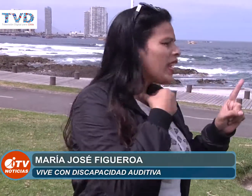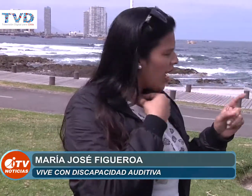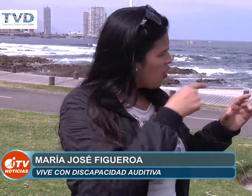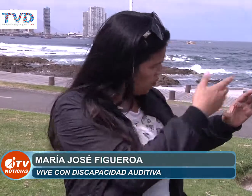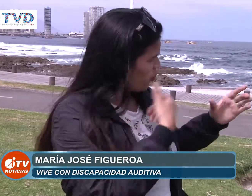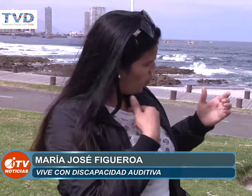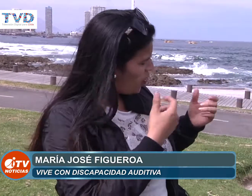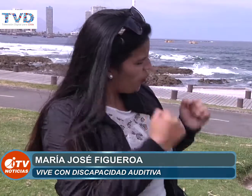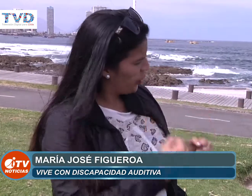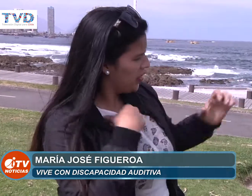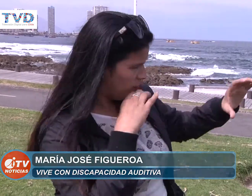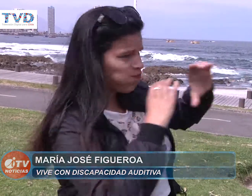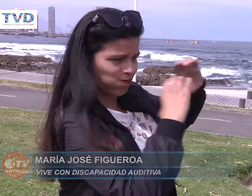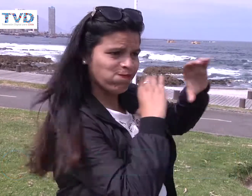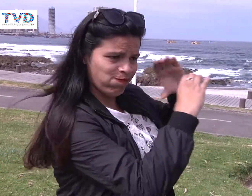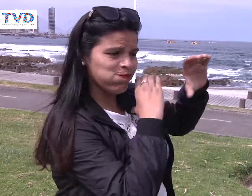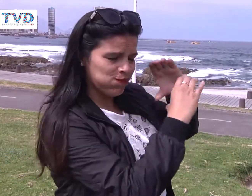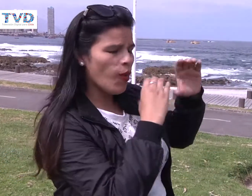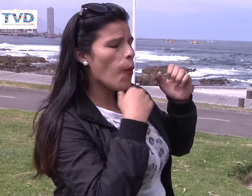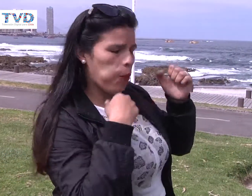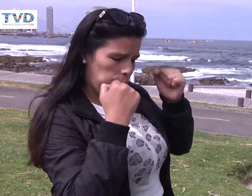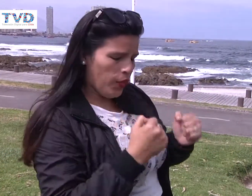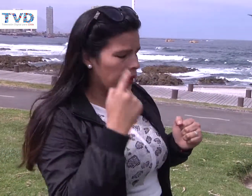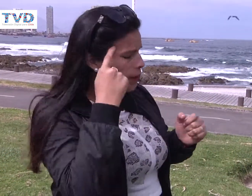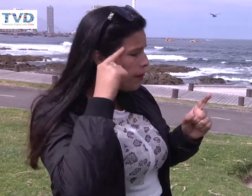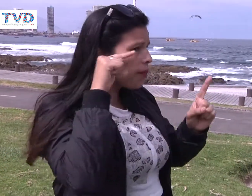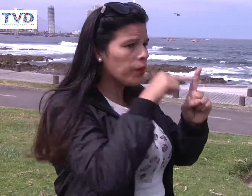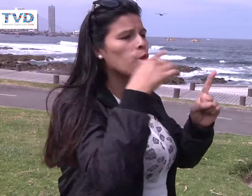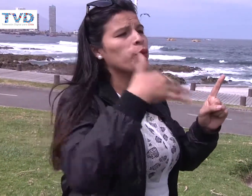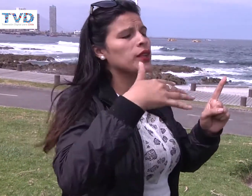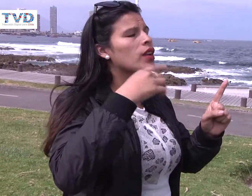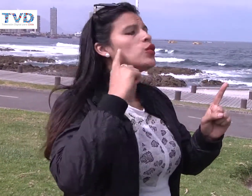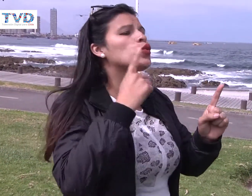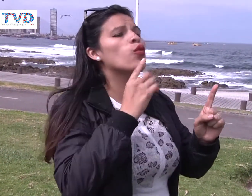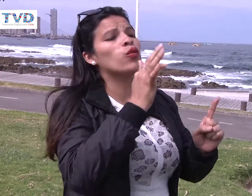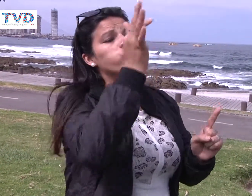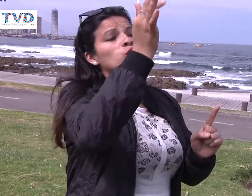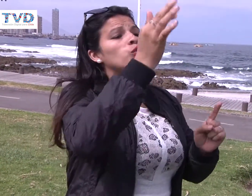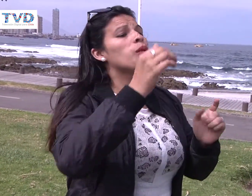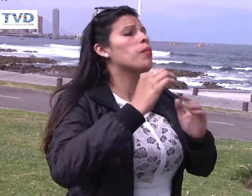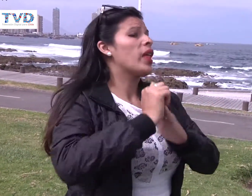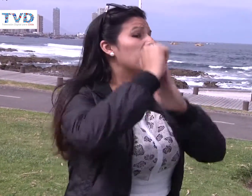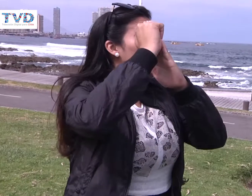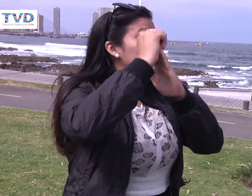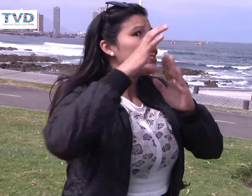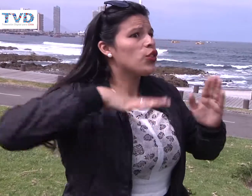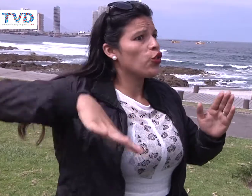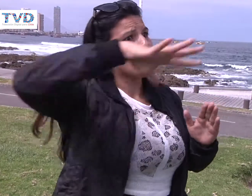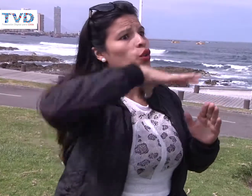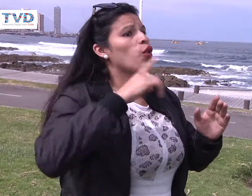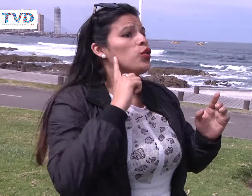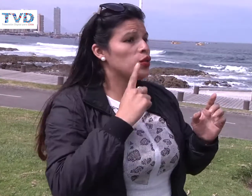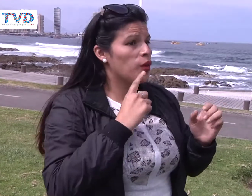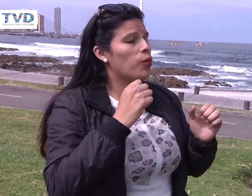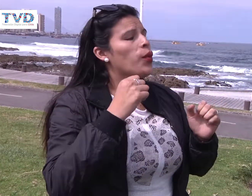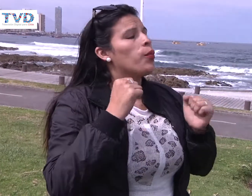tener una igualdad, por acercarnos, que podemos comunicarnos. Nosotros podemos ser importantes igual que ellos y en un futuro queremos tener un